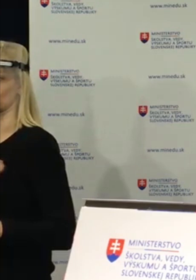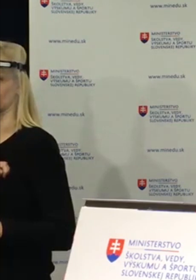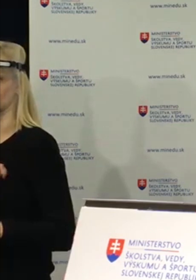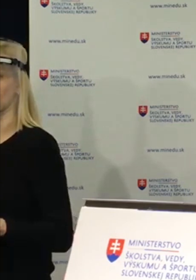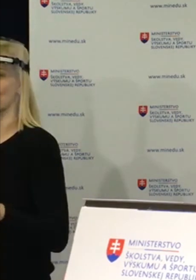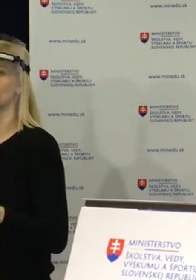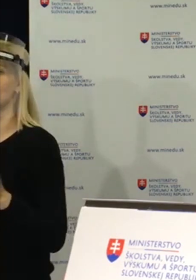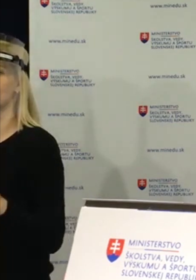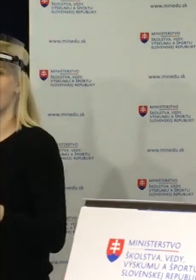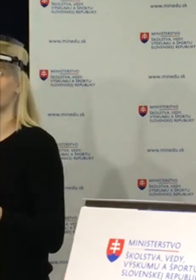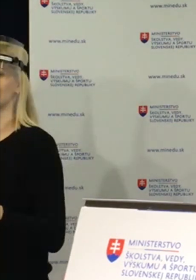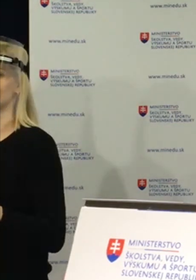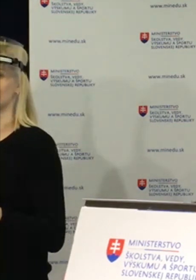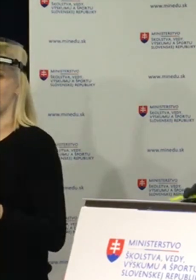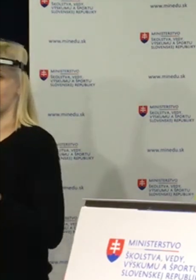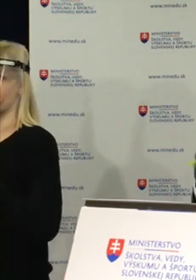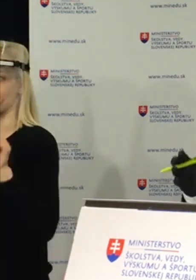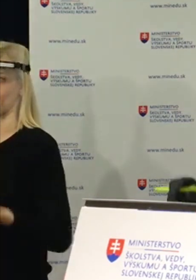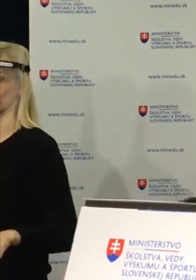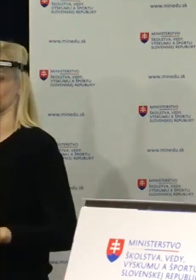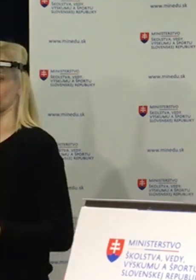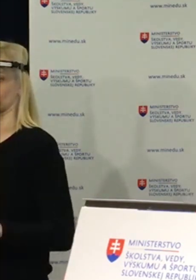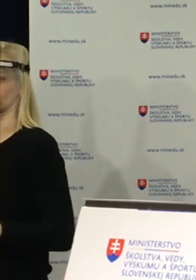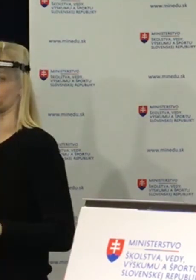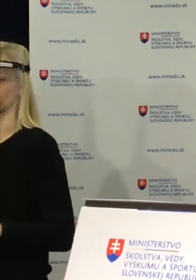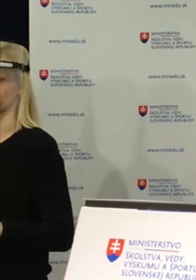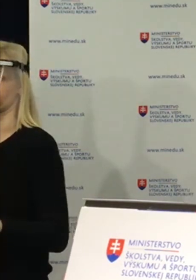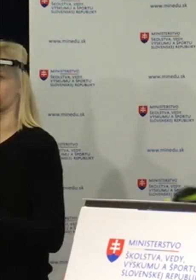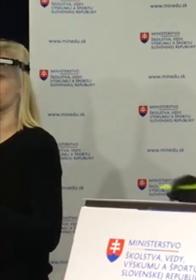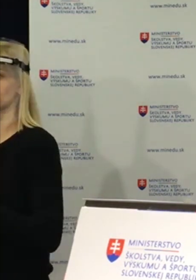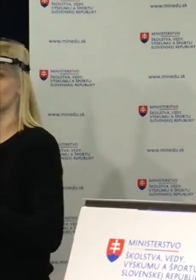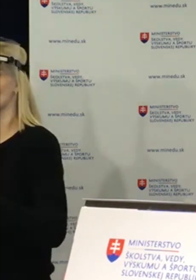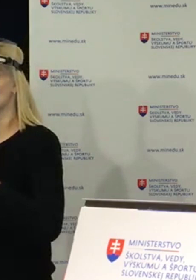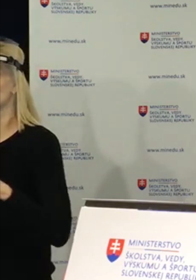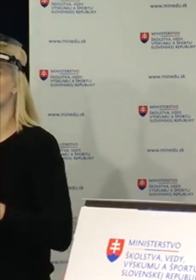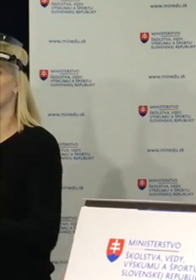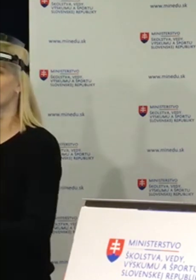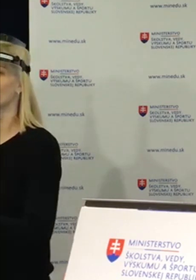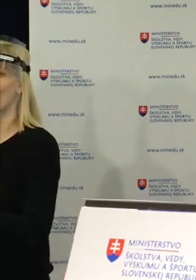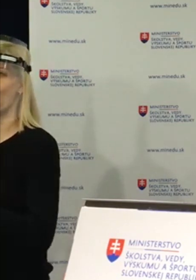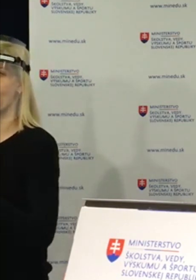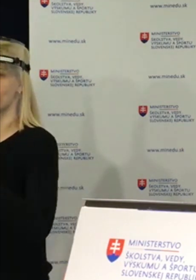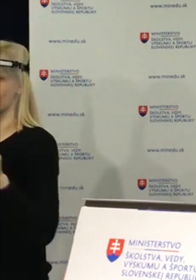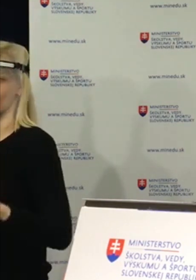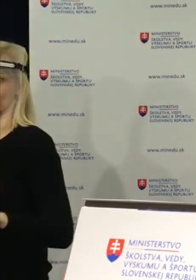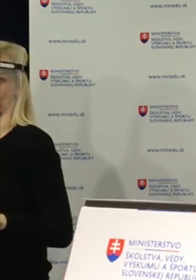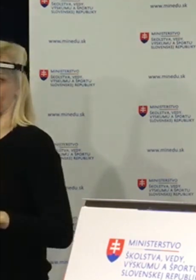praktické maturity. To je dôležité vysloviť, aby sme mali pokryté v podstate všetky úkony, ktoré nás čakajú.